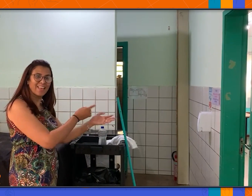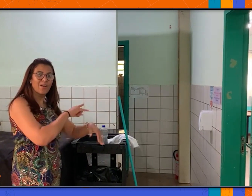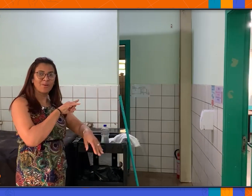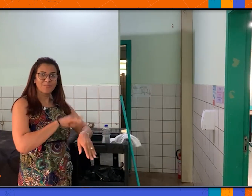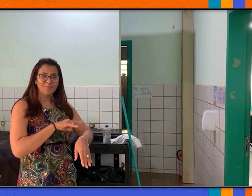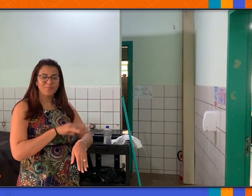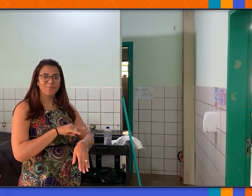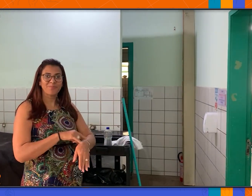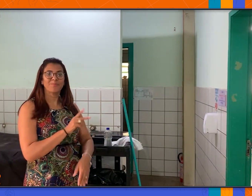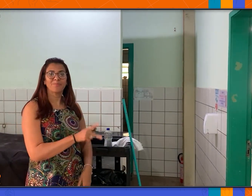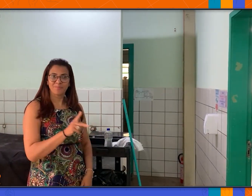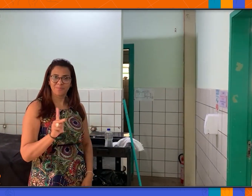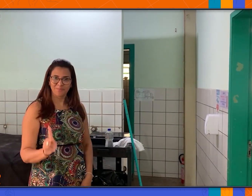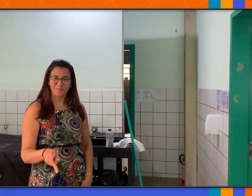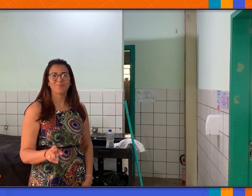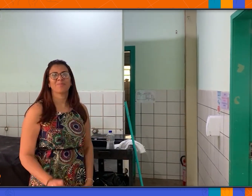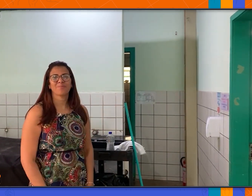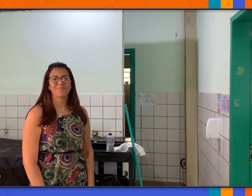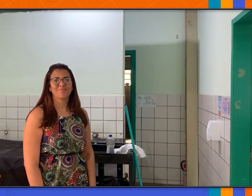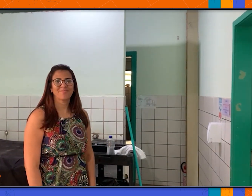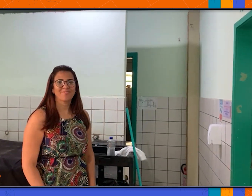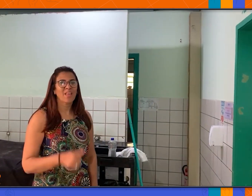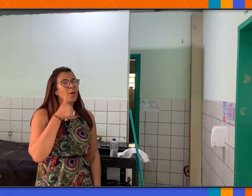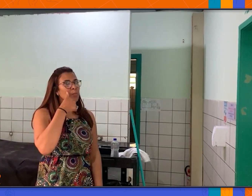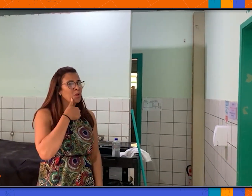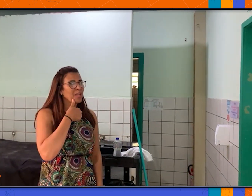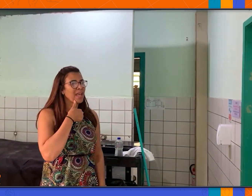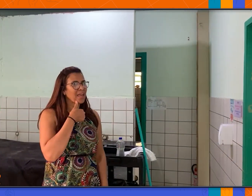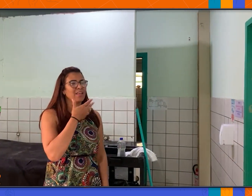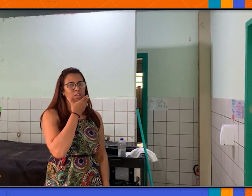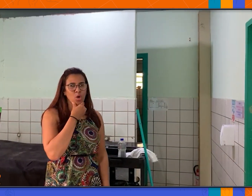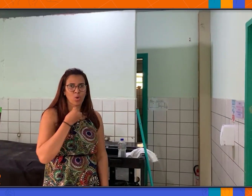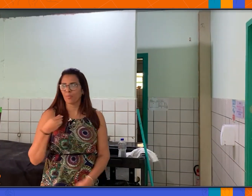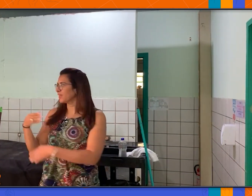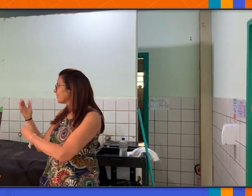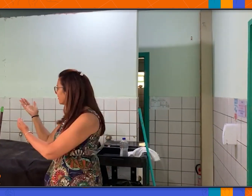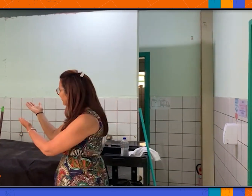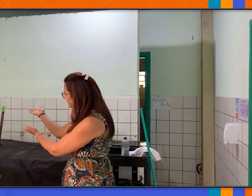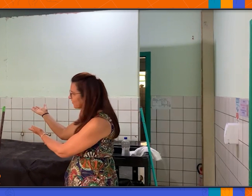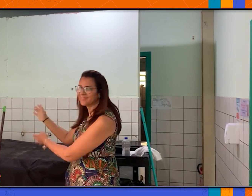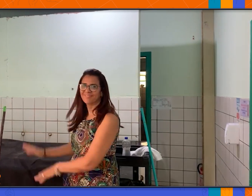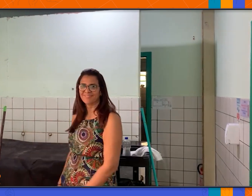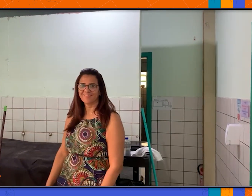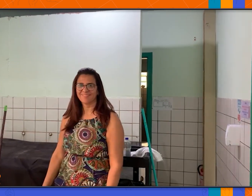Esse aqui é o banheiro dos professores também, o banheiro feminino e o masculino. O masculino fica desse lado.